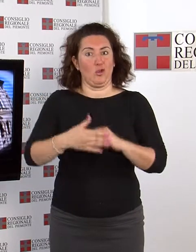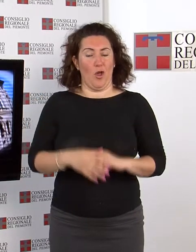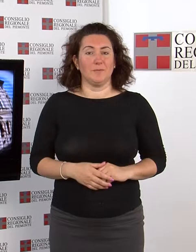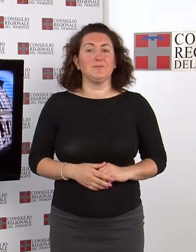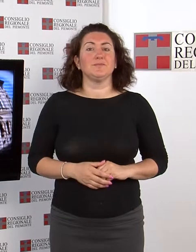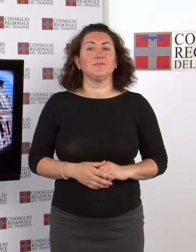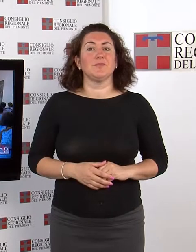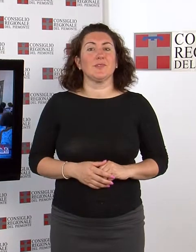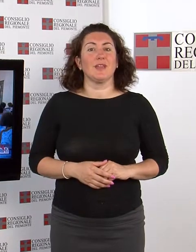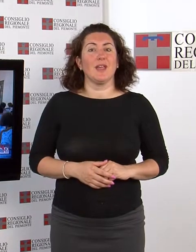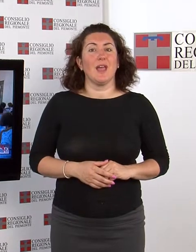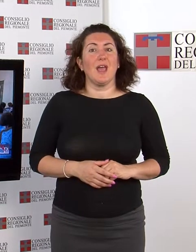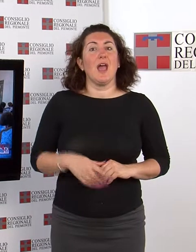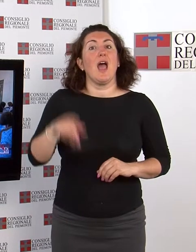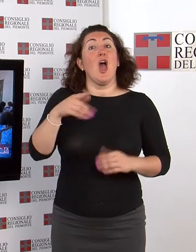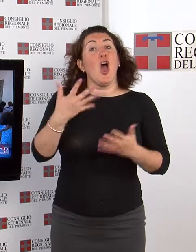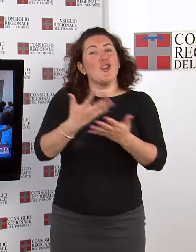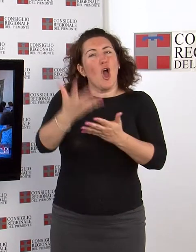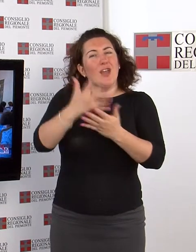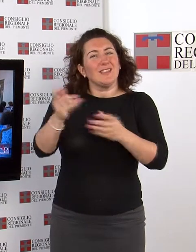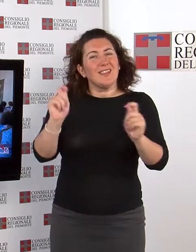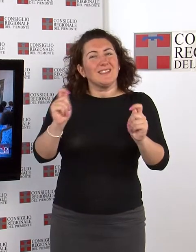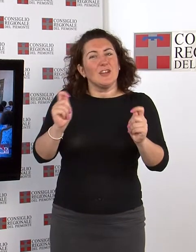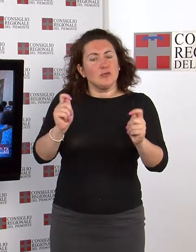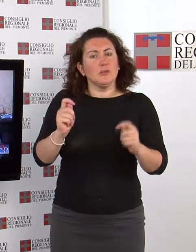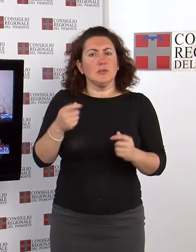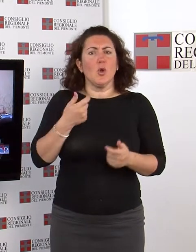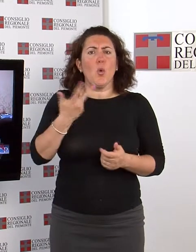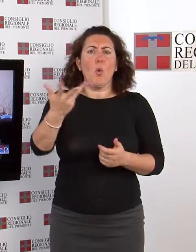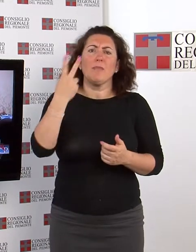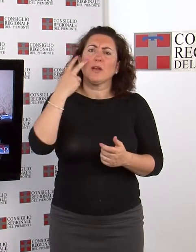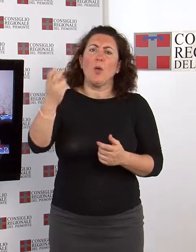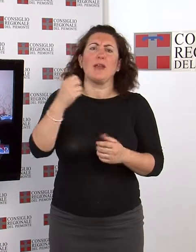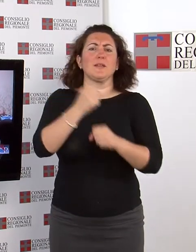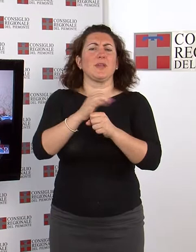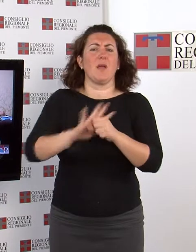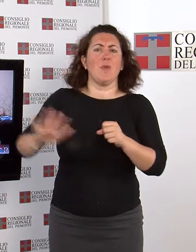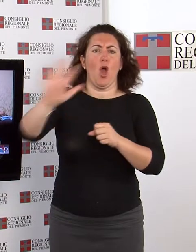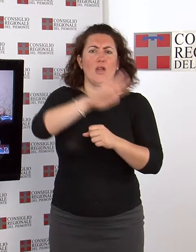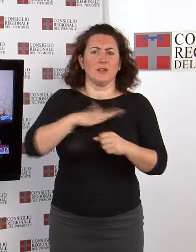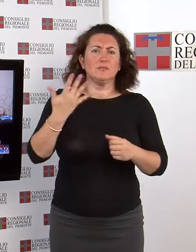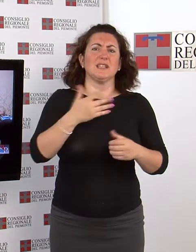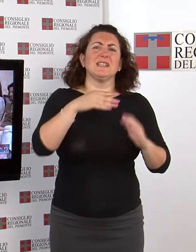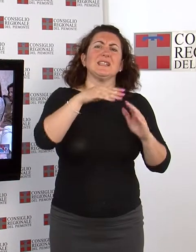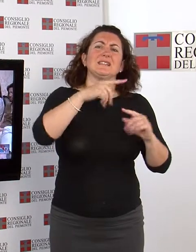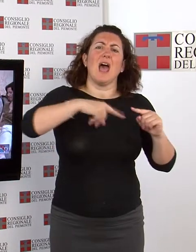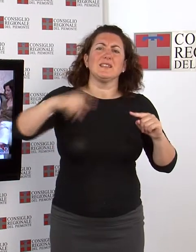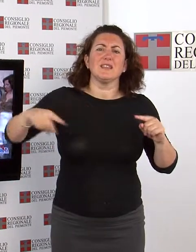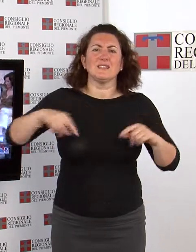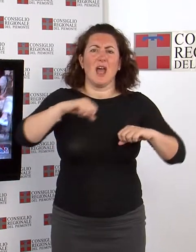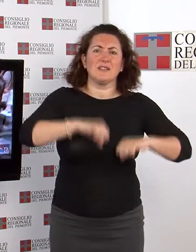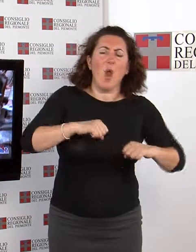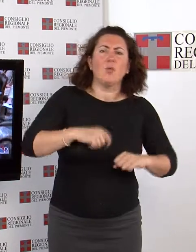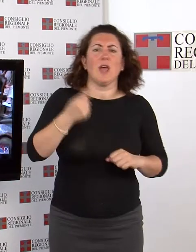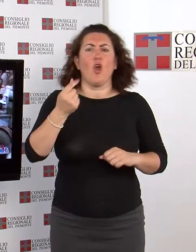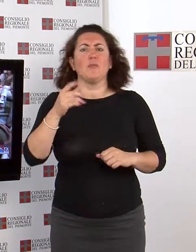su Notizie Alla riflessione in cifre e statistiche sulla salute dell'economia e della società piemontesi è dedicato il pezzo di copertina